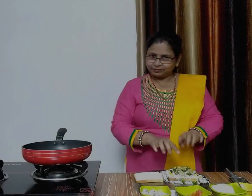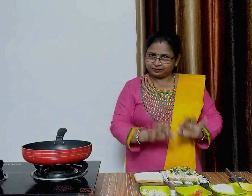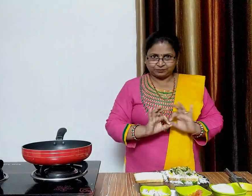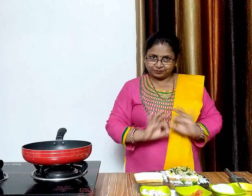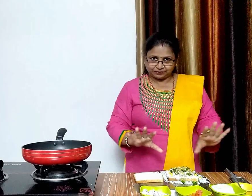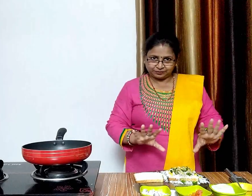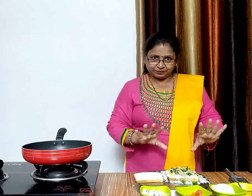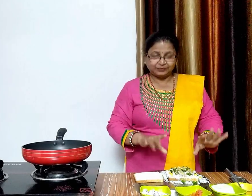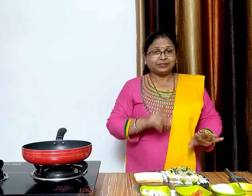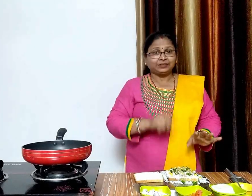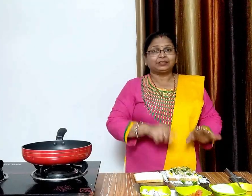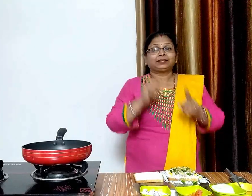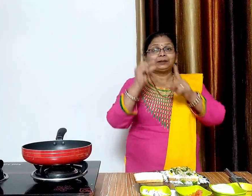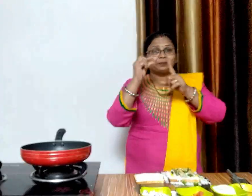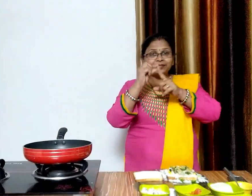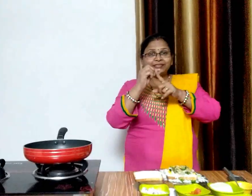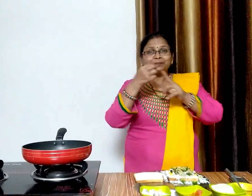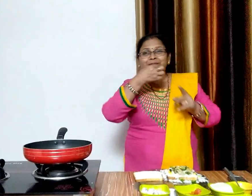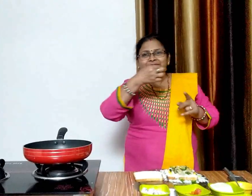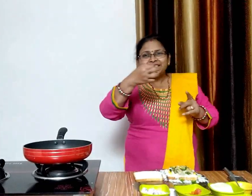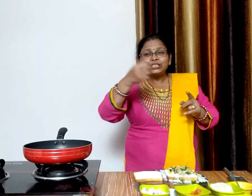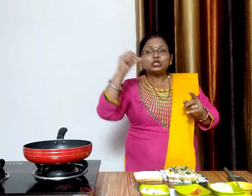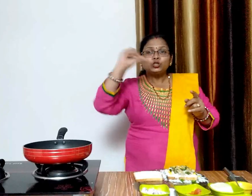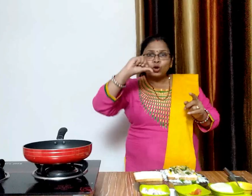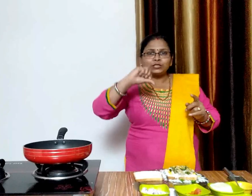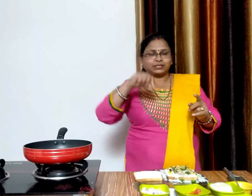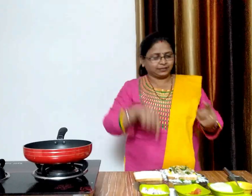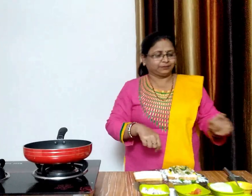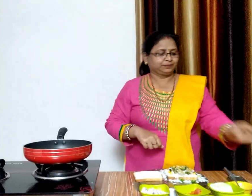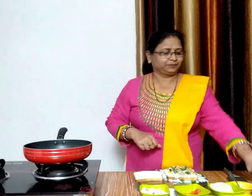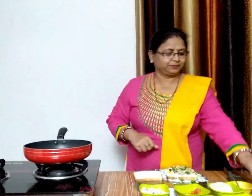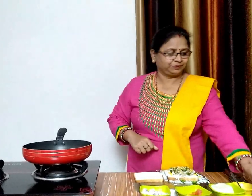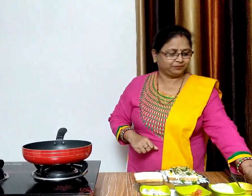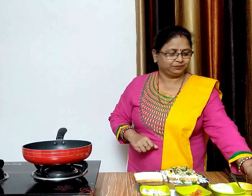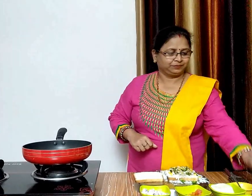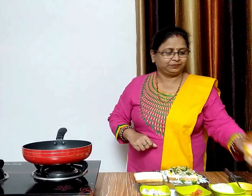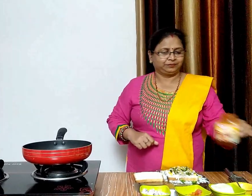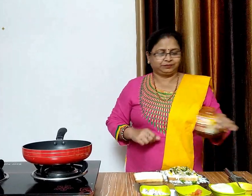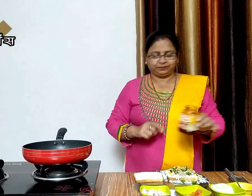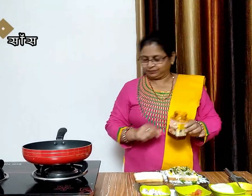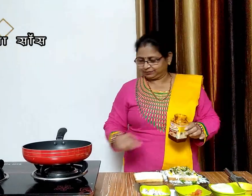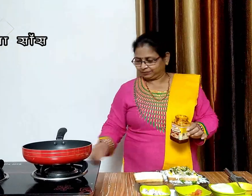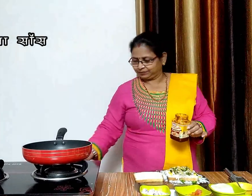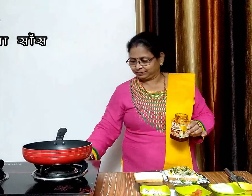सारे चीज अब अच्छे से डाल ली है अब जो ब्रैड से की थी उसके दूसरे साइट पर हम पीजा सॉस लगाएंगे